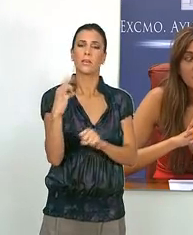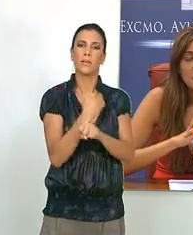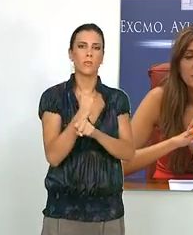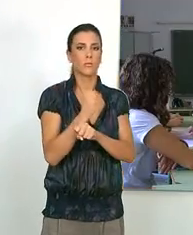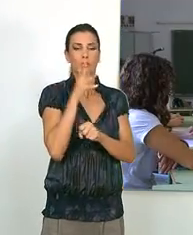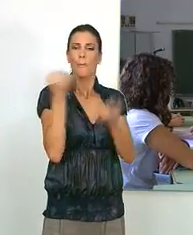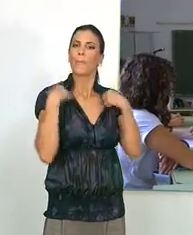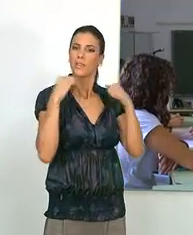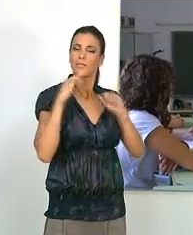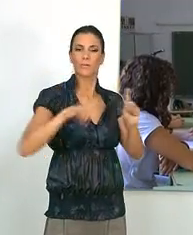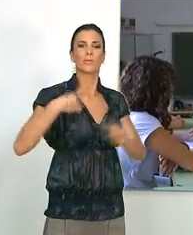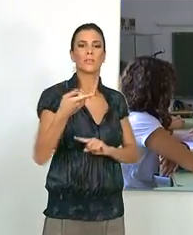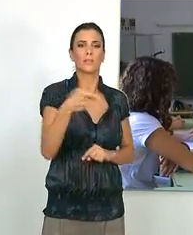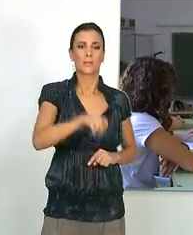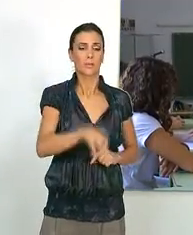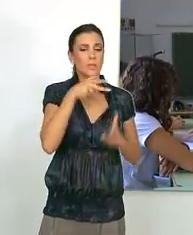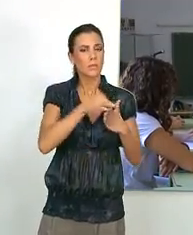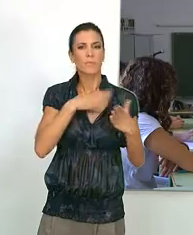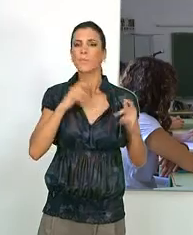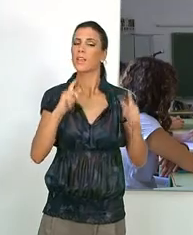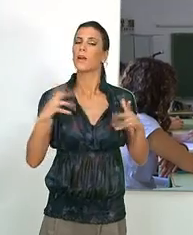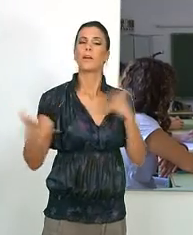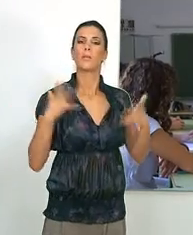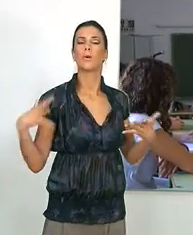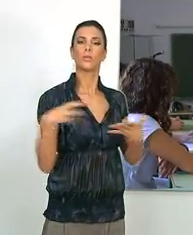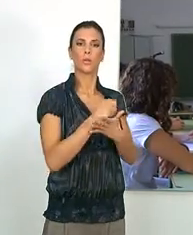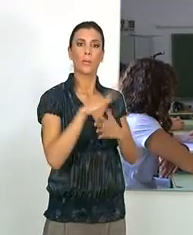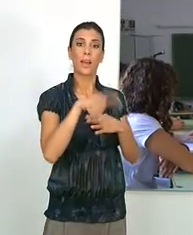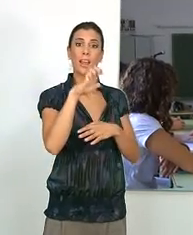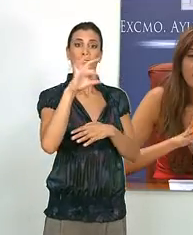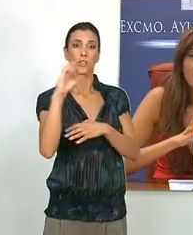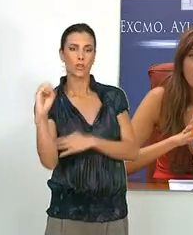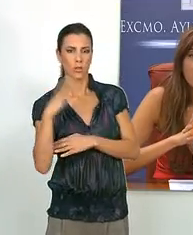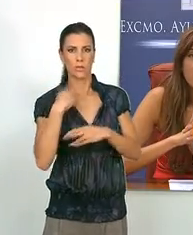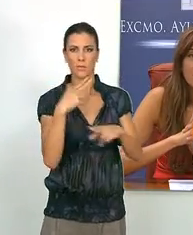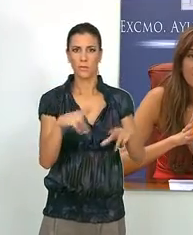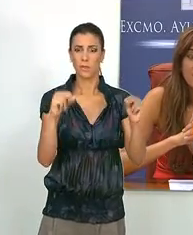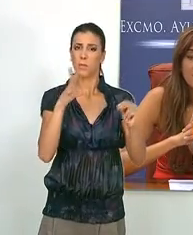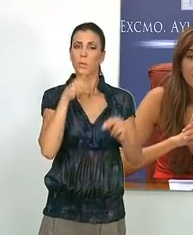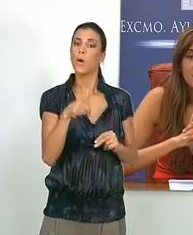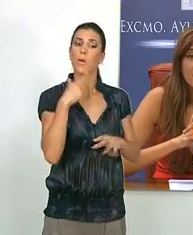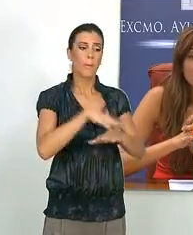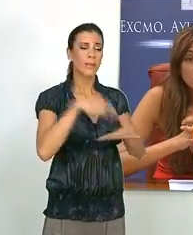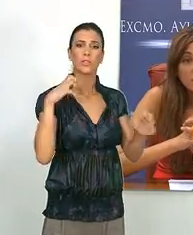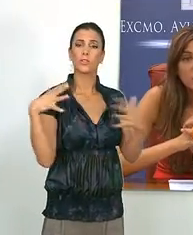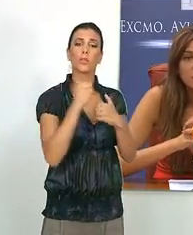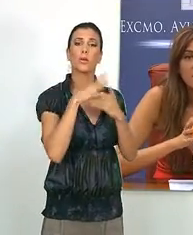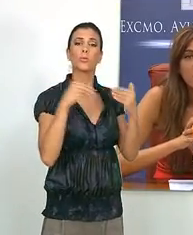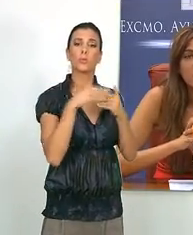prácticas. El servicio intenta animar a los jóvenes a que termine la ESO, ya que se han detectado que la mayoría de los usuarios del